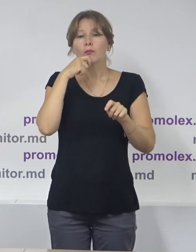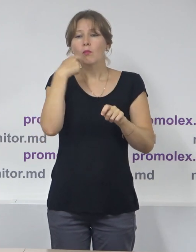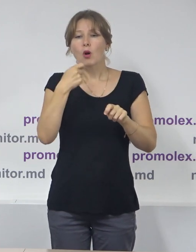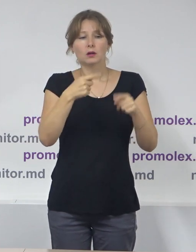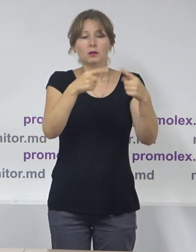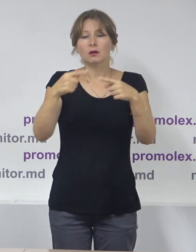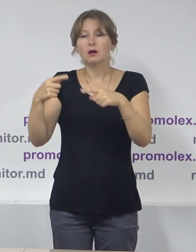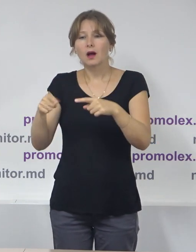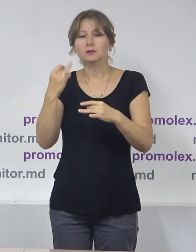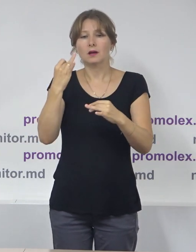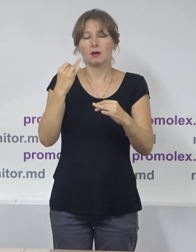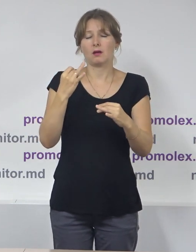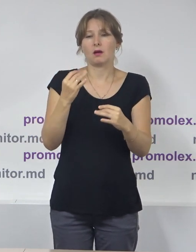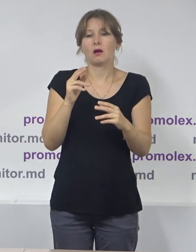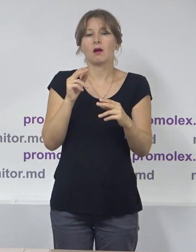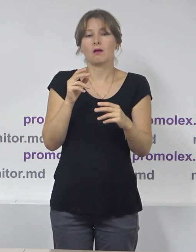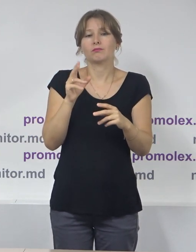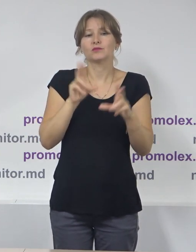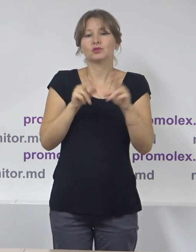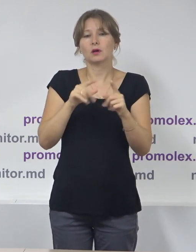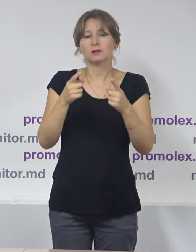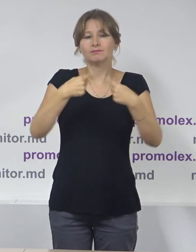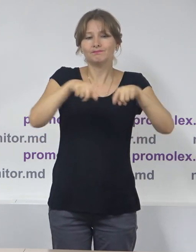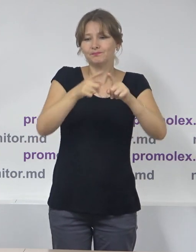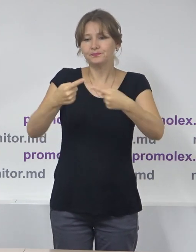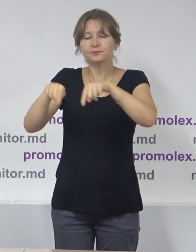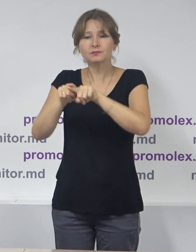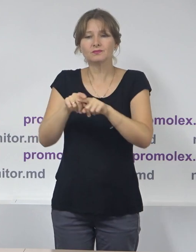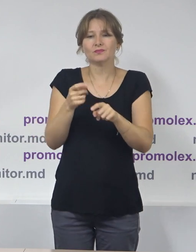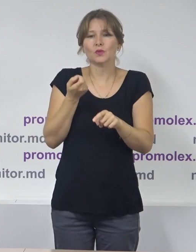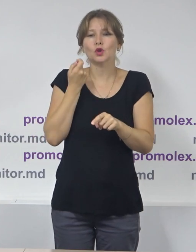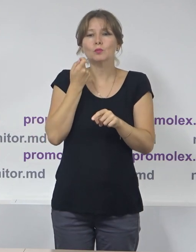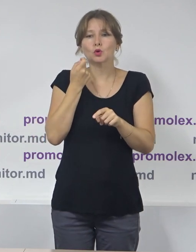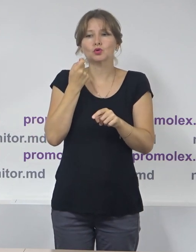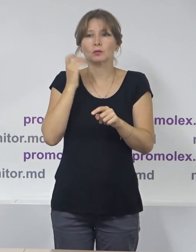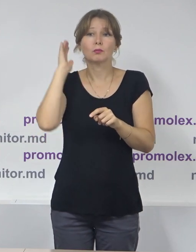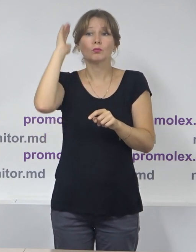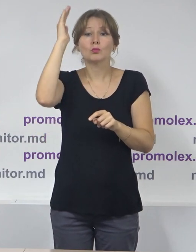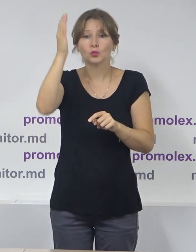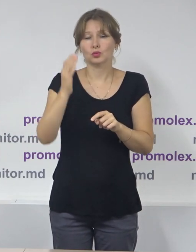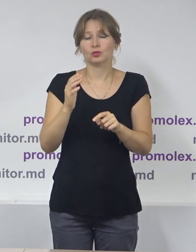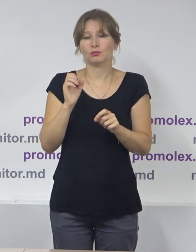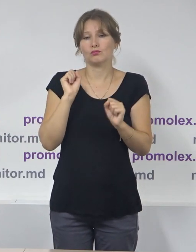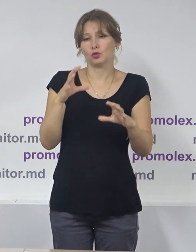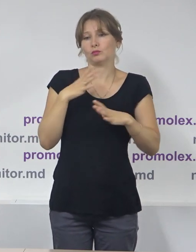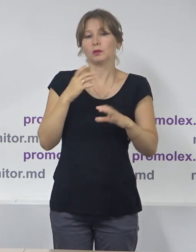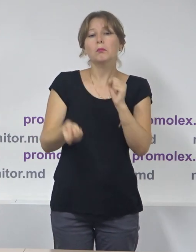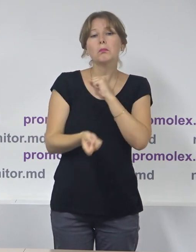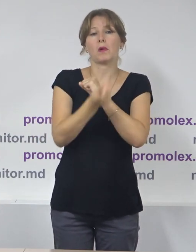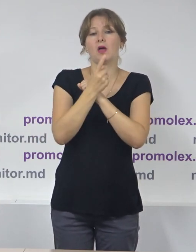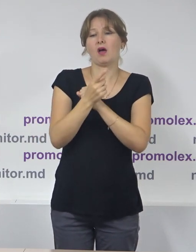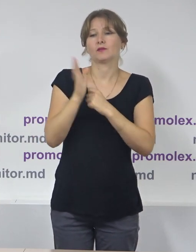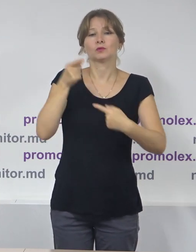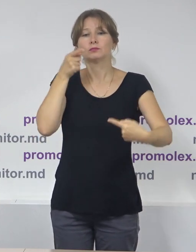și, respectiv, însăși problematică dată ar putea să fie una, iarăși, foarte